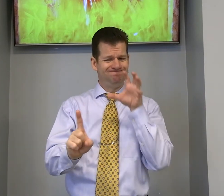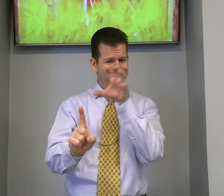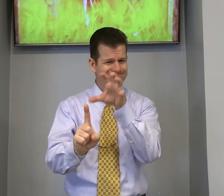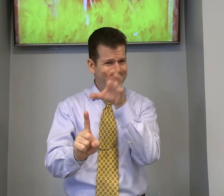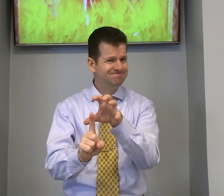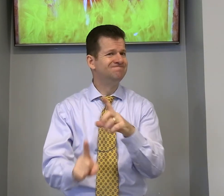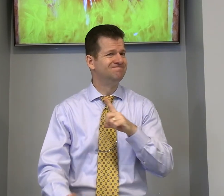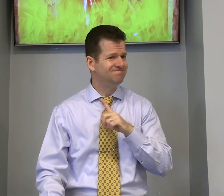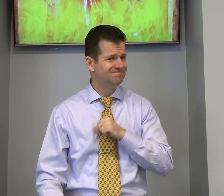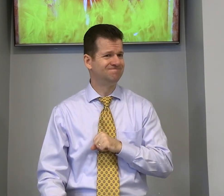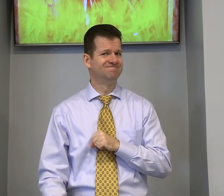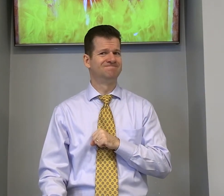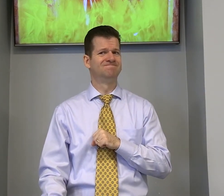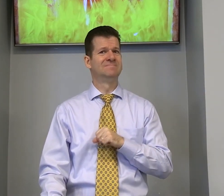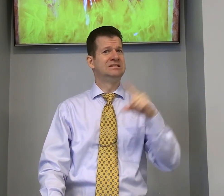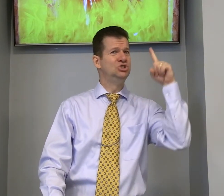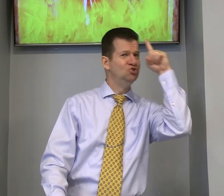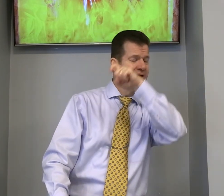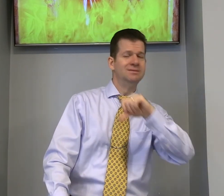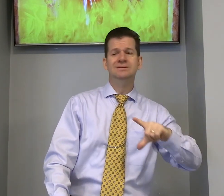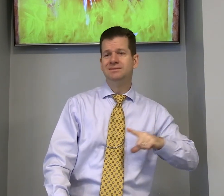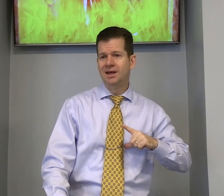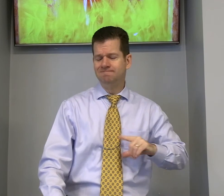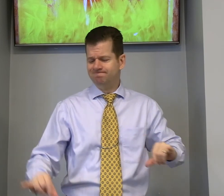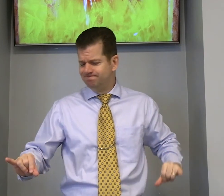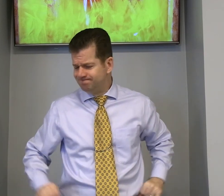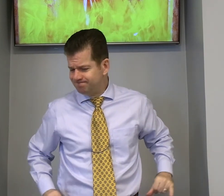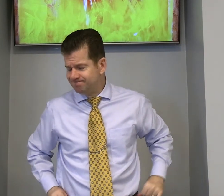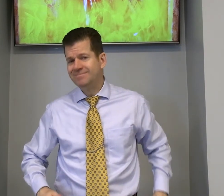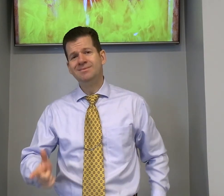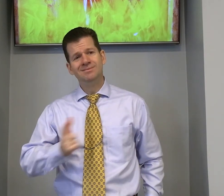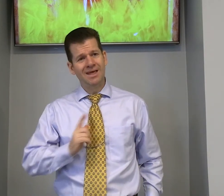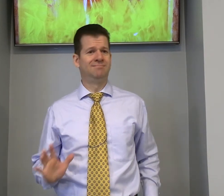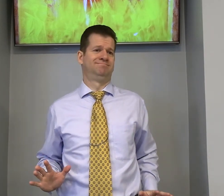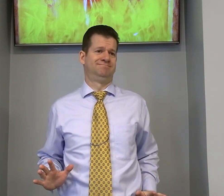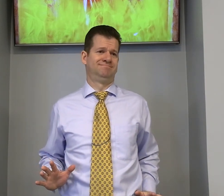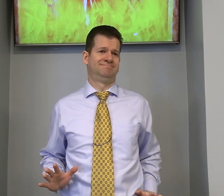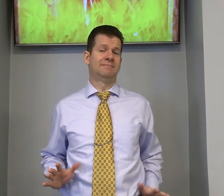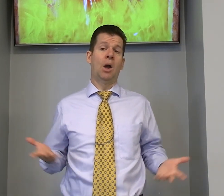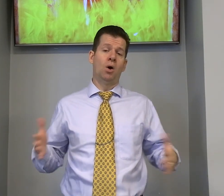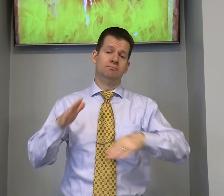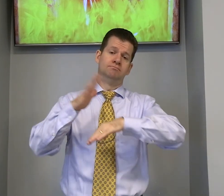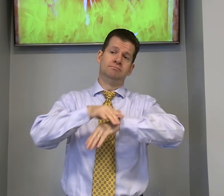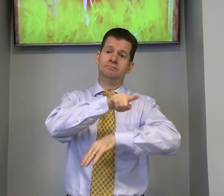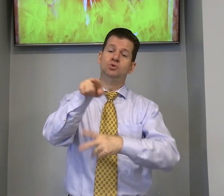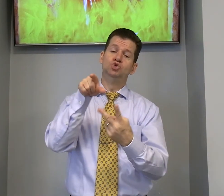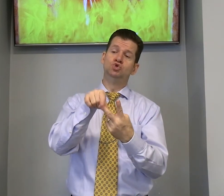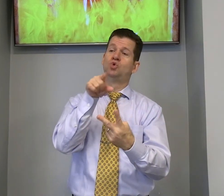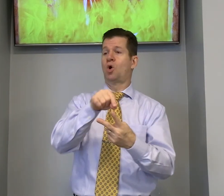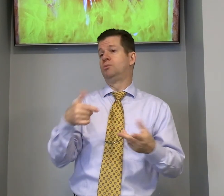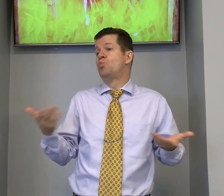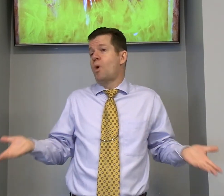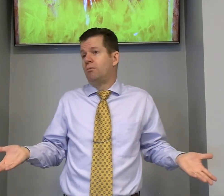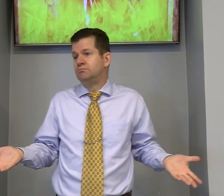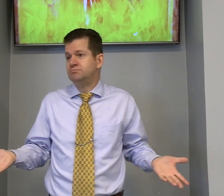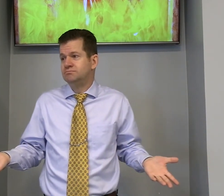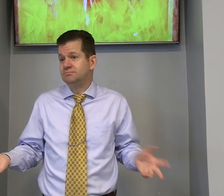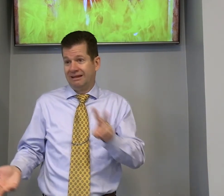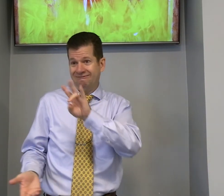tem pressão é difícil tem sofrimento sim mas agora você mesmo tem que